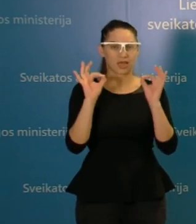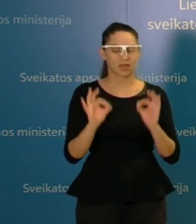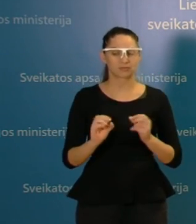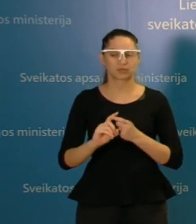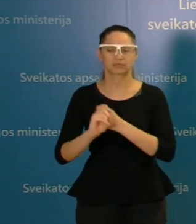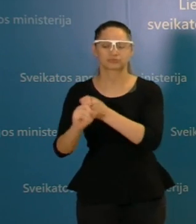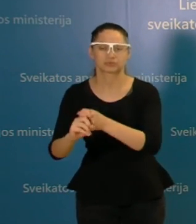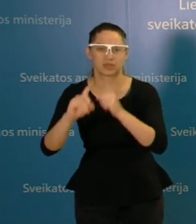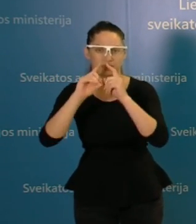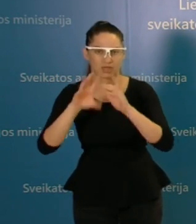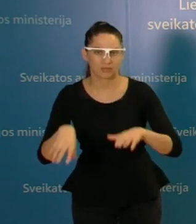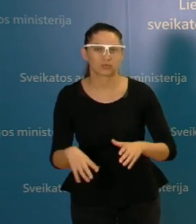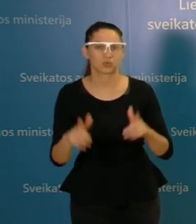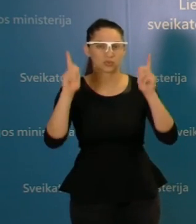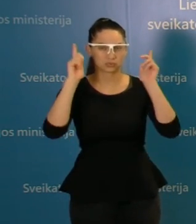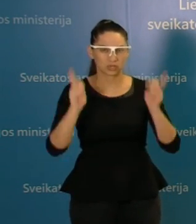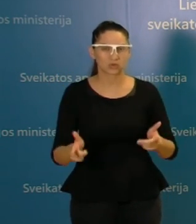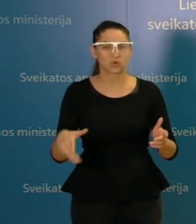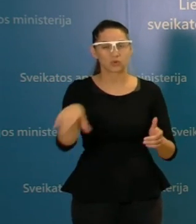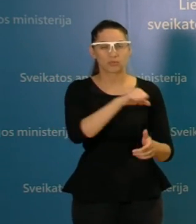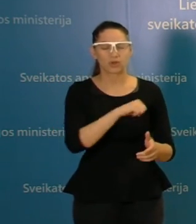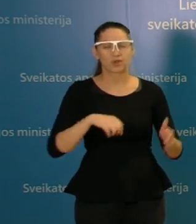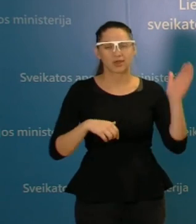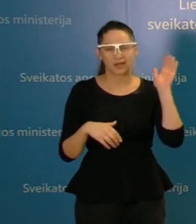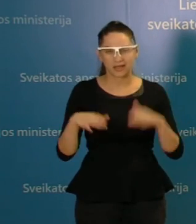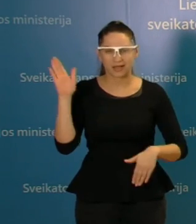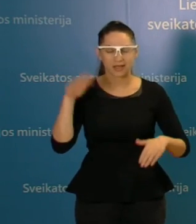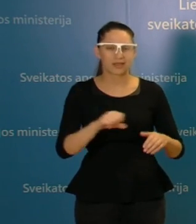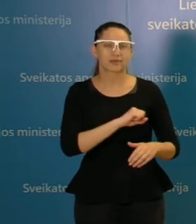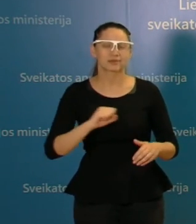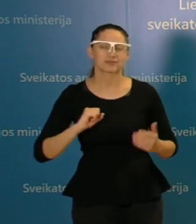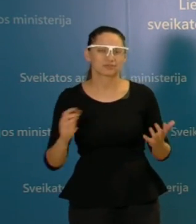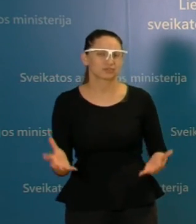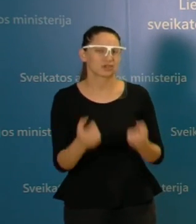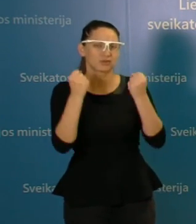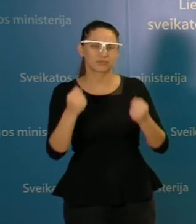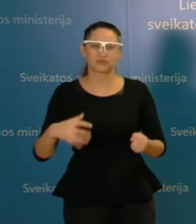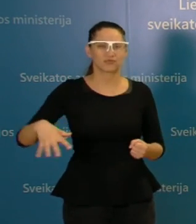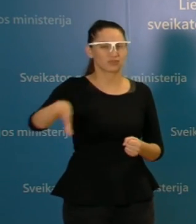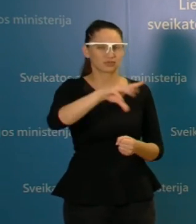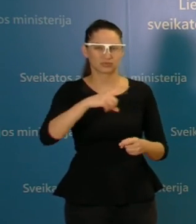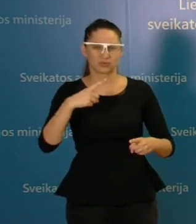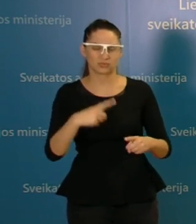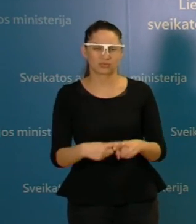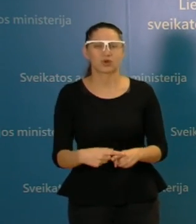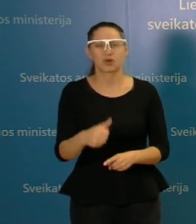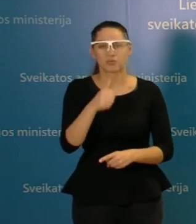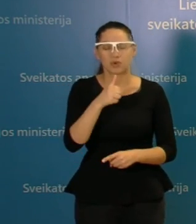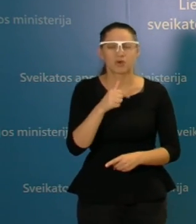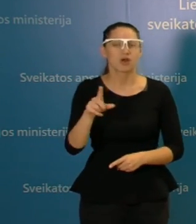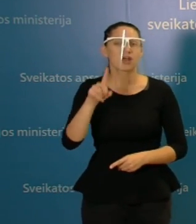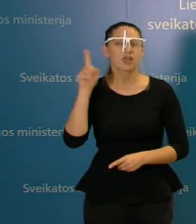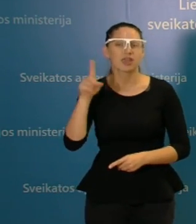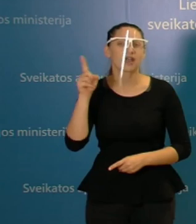medicai tikrai negalės visos greismės išgelbėti, nes tiesiog norėčiau pasakyti vieną paprastą pavyzdį, aišku, tai yra jaunos žmogaus